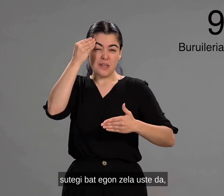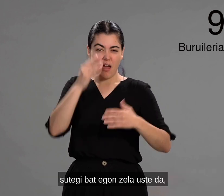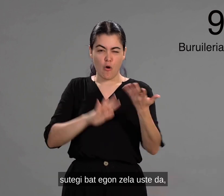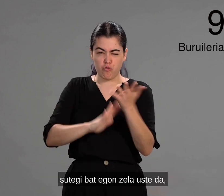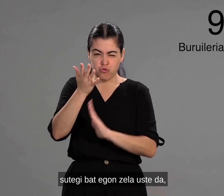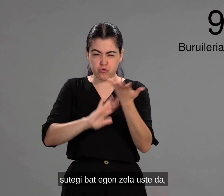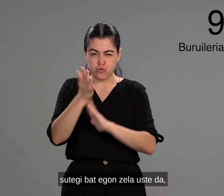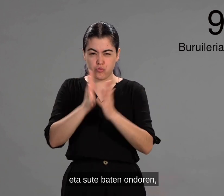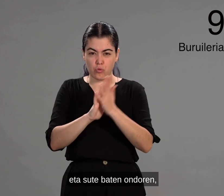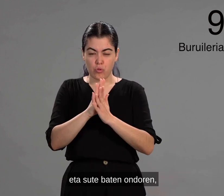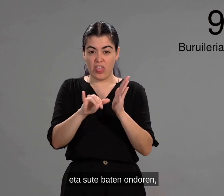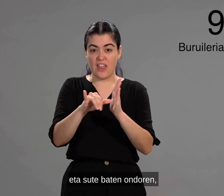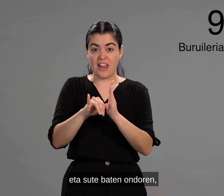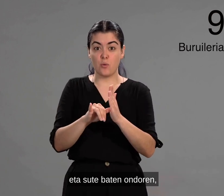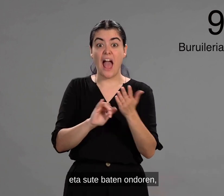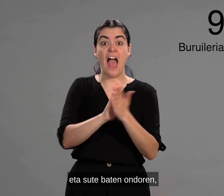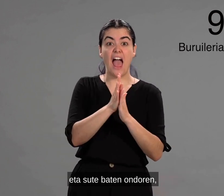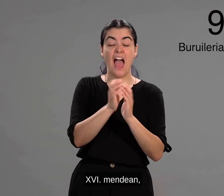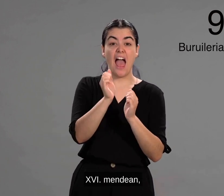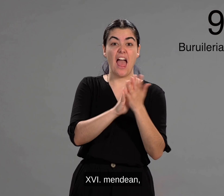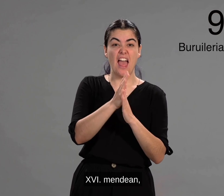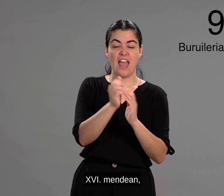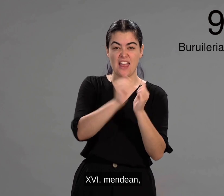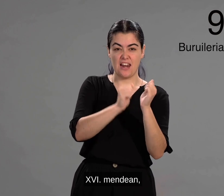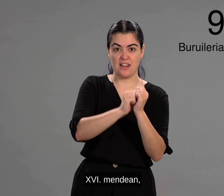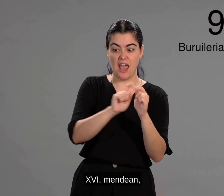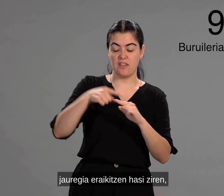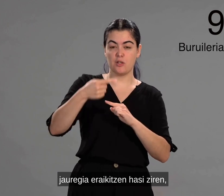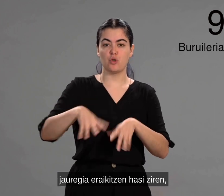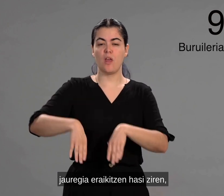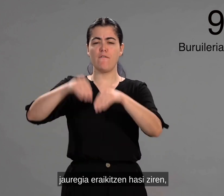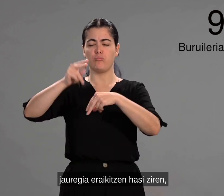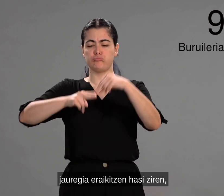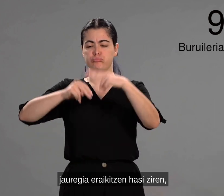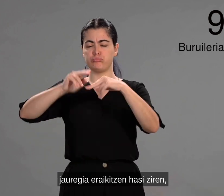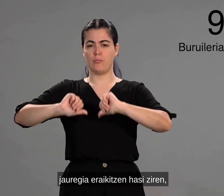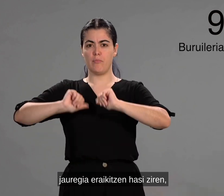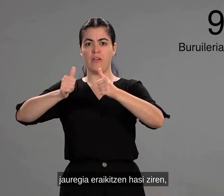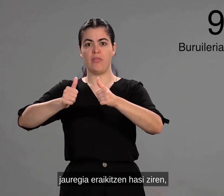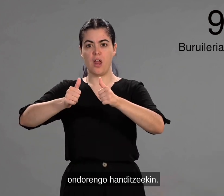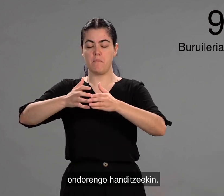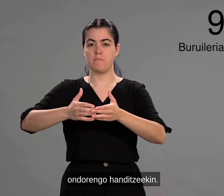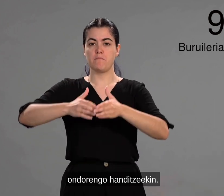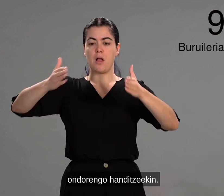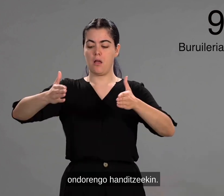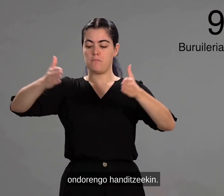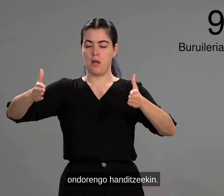zela uste da, eta zute baten ondoren, amaseigarren mendean, jauregia eraikitzen aziziren ondoren goanditzeekin.